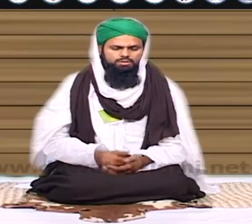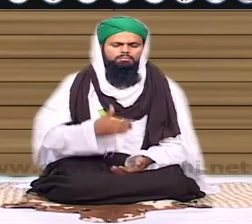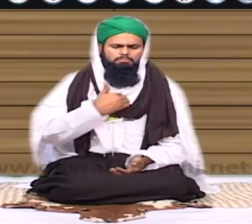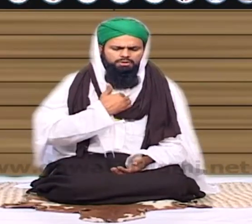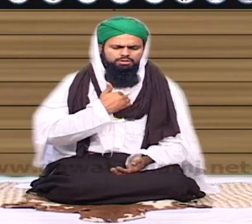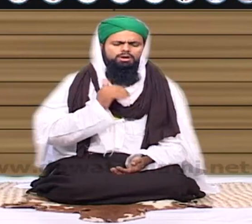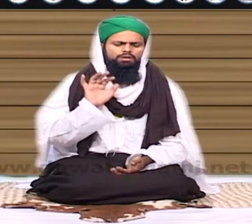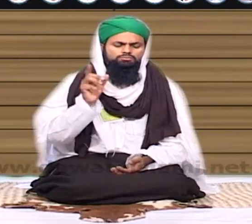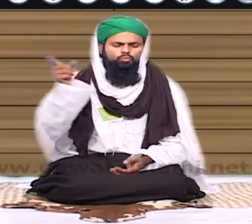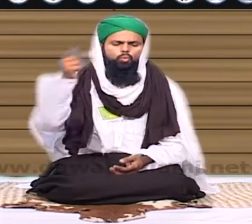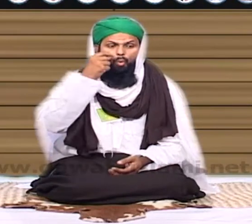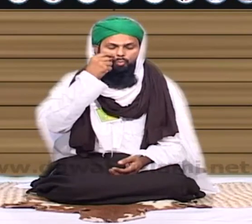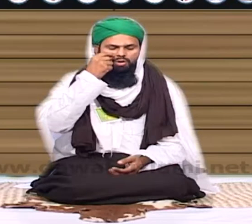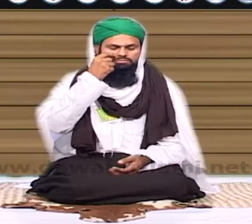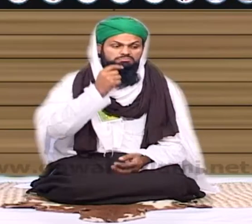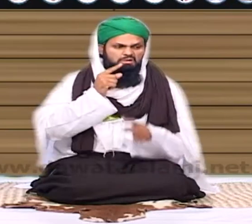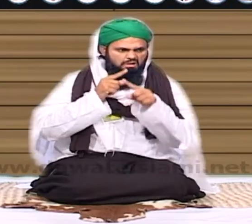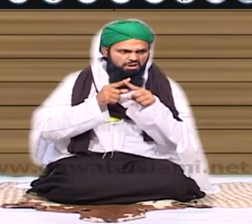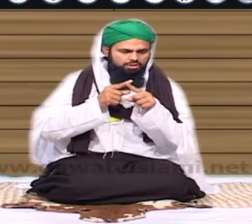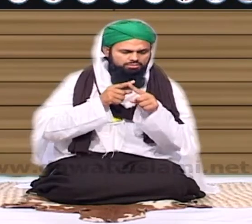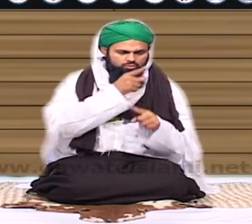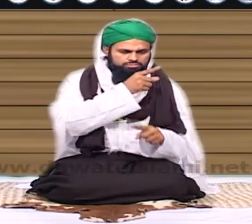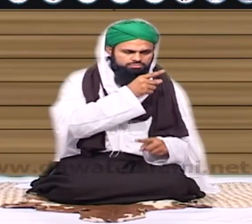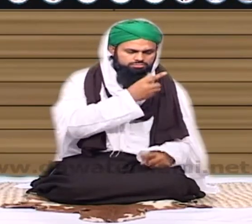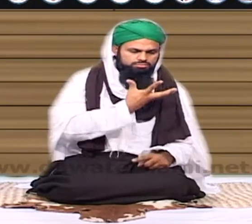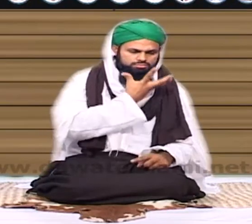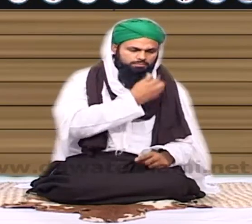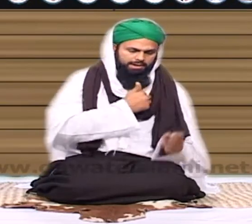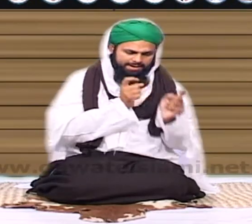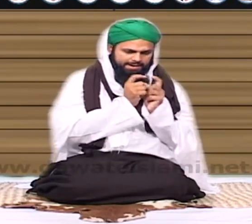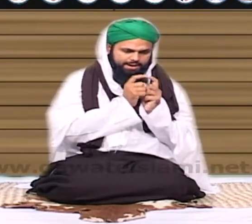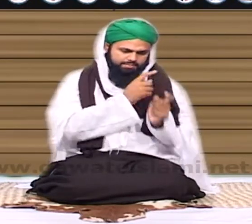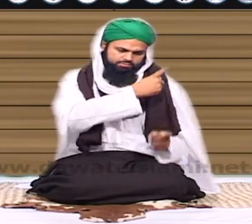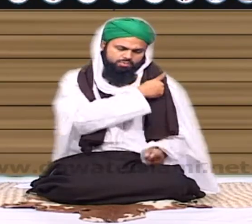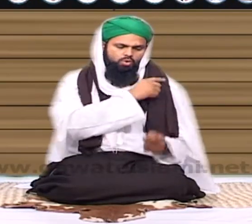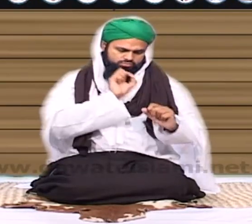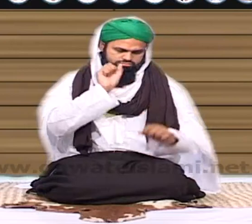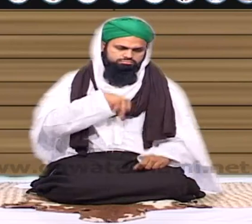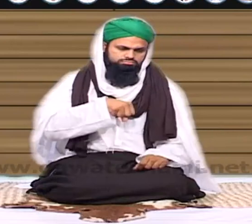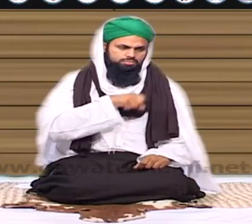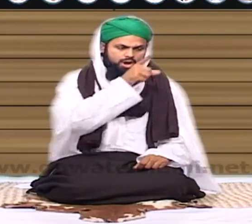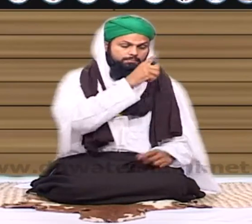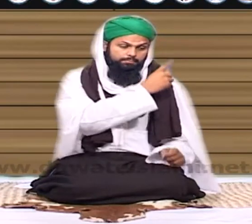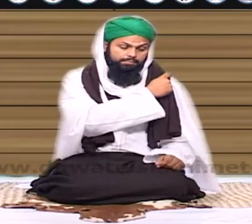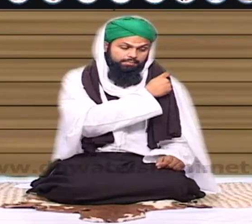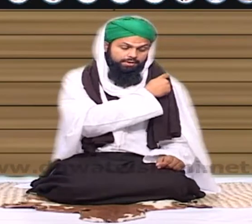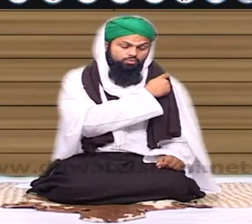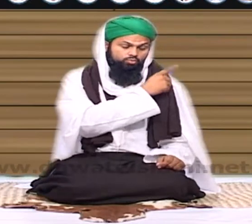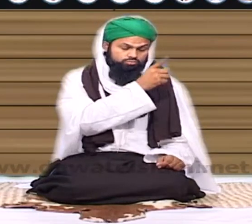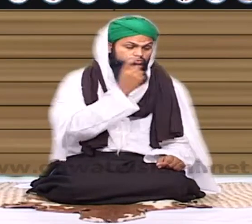کسی کی ایسے انیس بات کہہ دی آپ نے سن لی تو میں نے غیبت کی گناہ گار ہوا آپ سننے کے گناہ گار ہوا